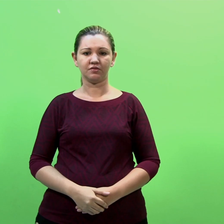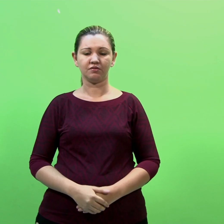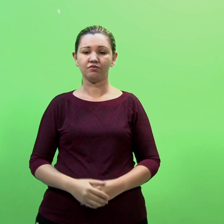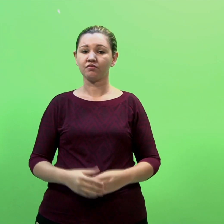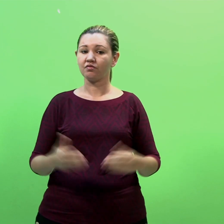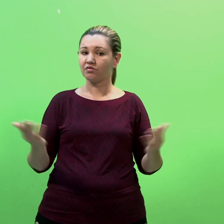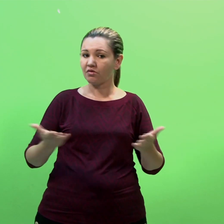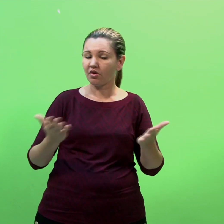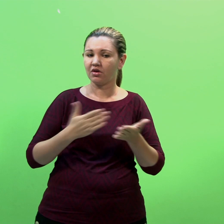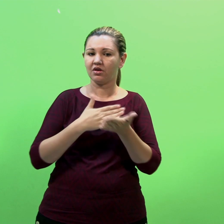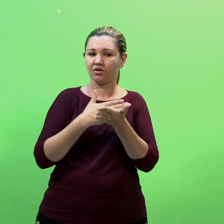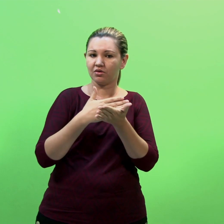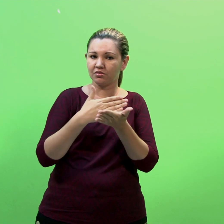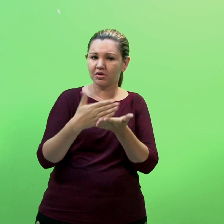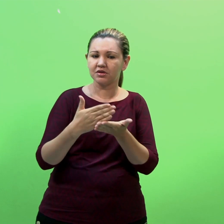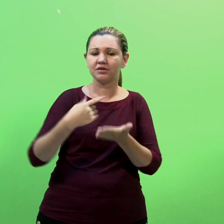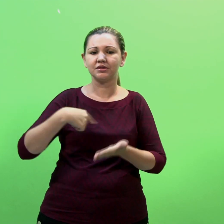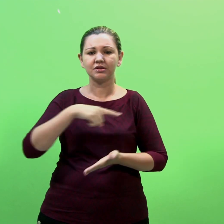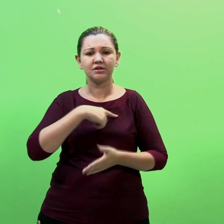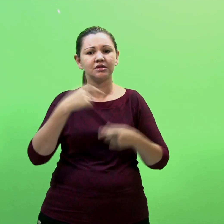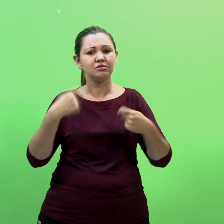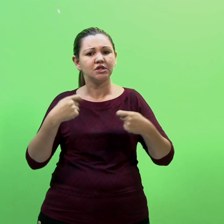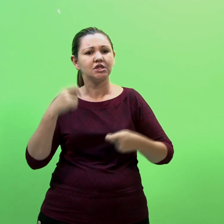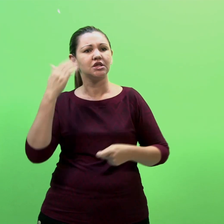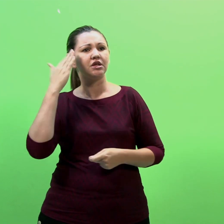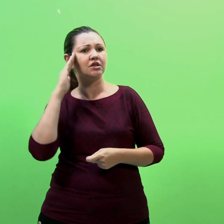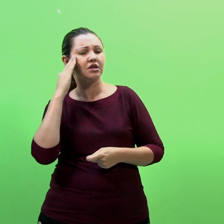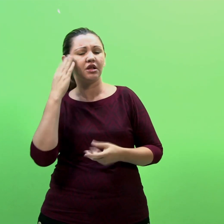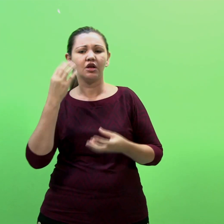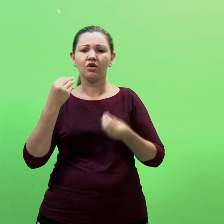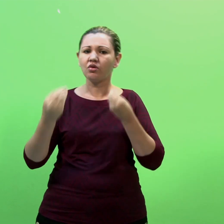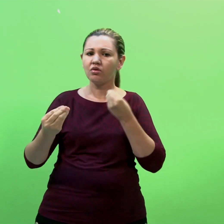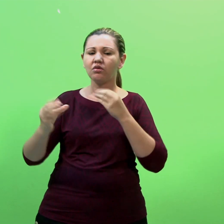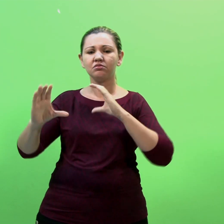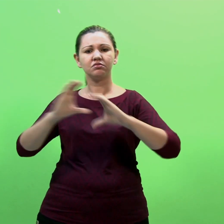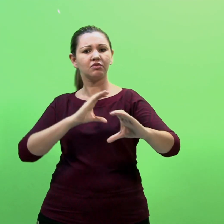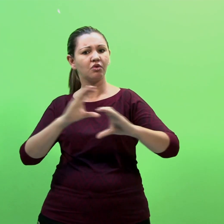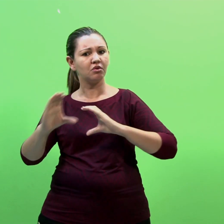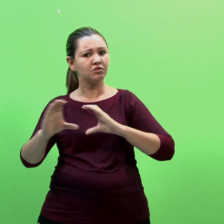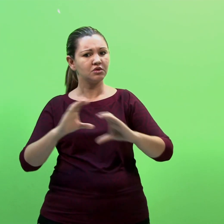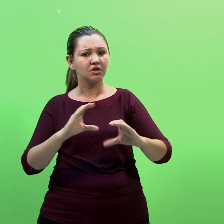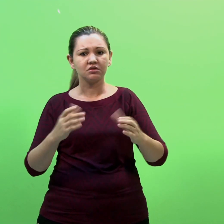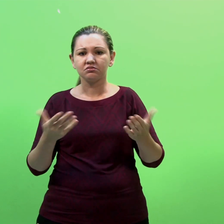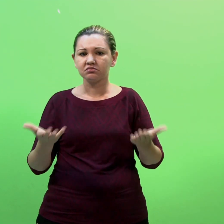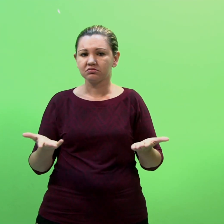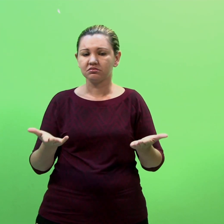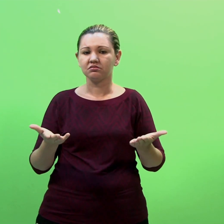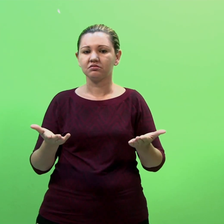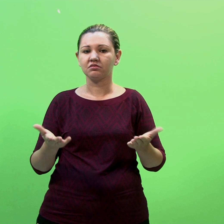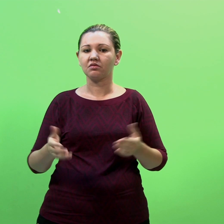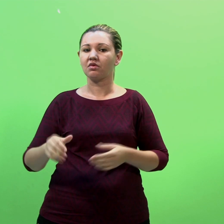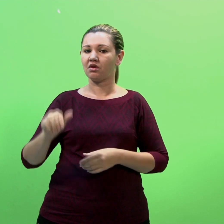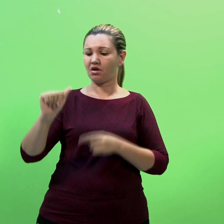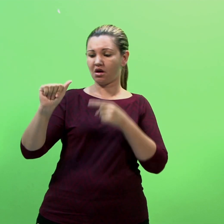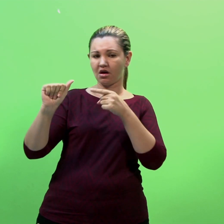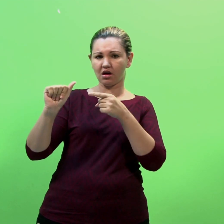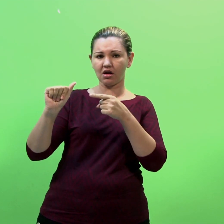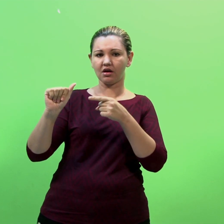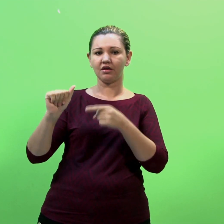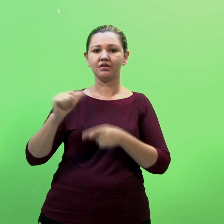Para começar, devemos entender que o processo de comunicação se dá através de A. Uma